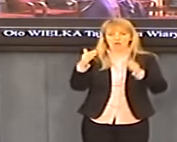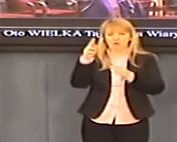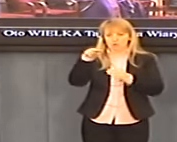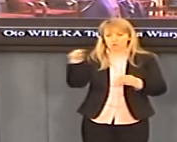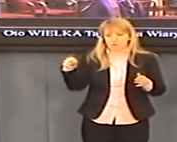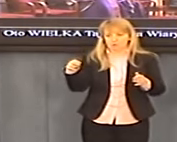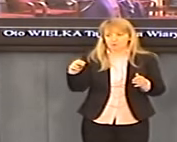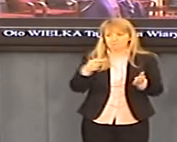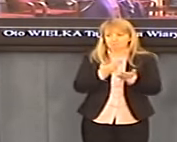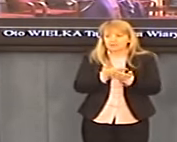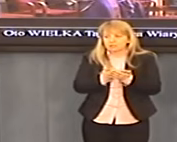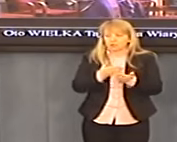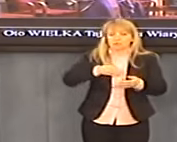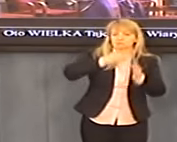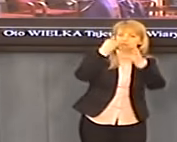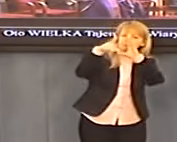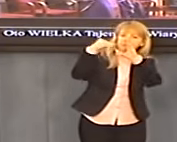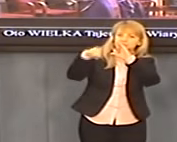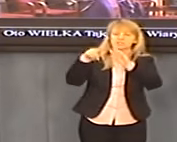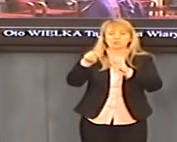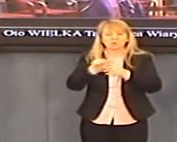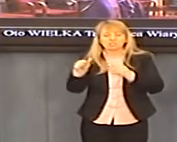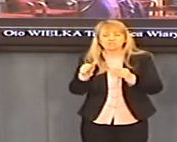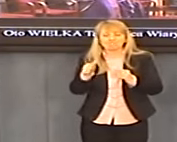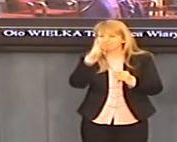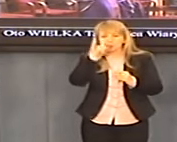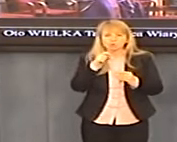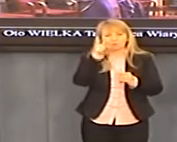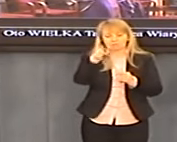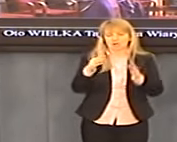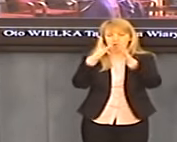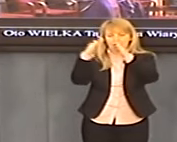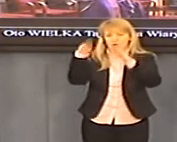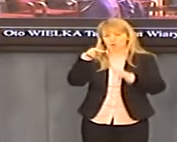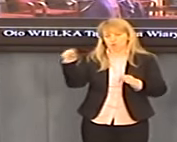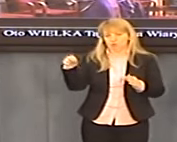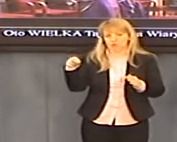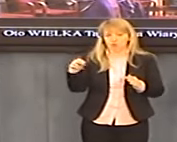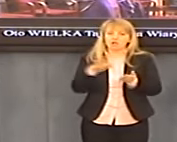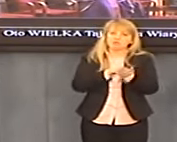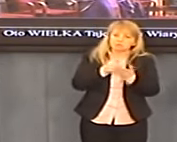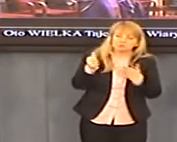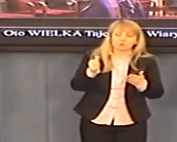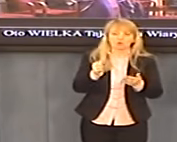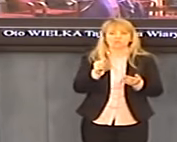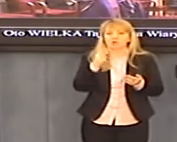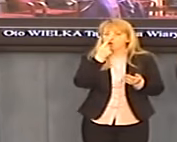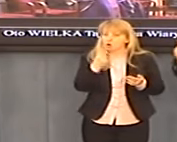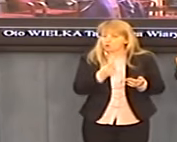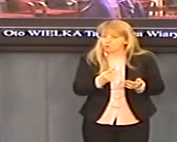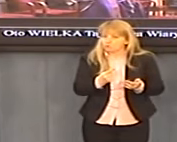depesze wierno-poddańcze szkodzą wizerunkowi Polski. Szkodzą na przykład w Rosji, gdzie